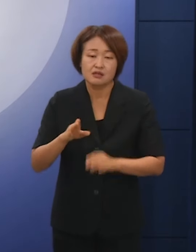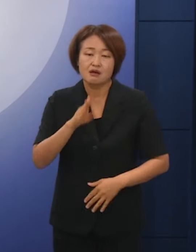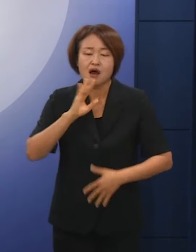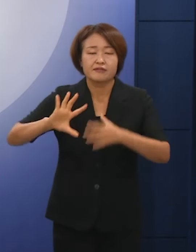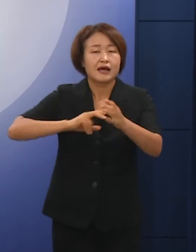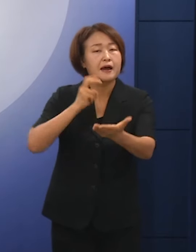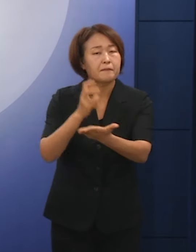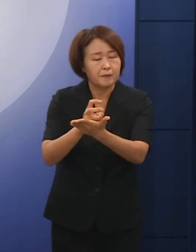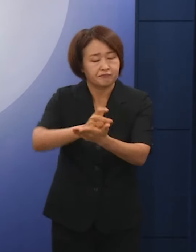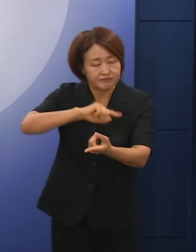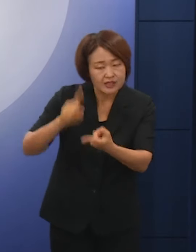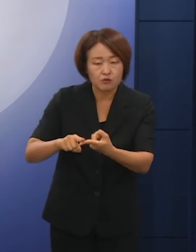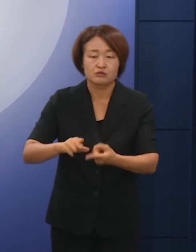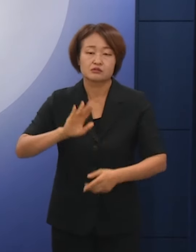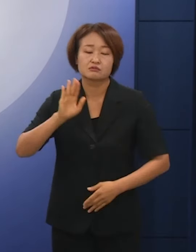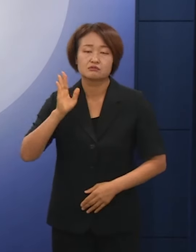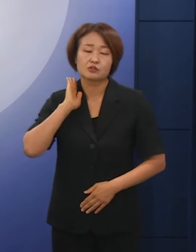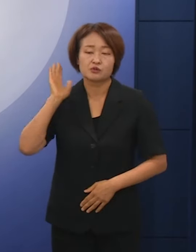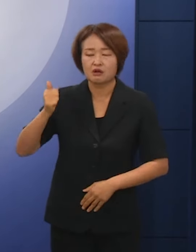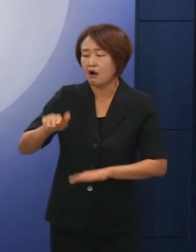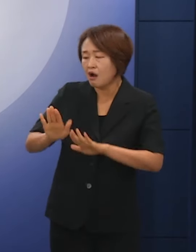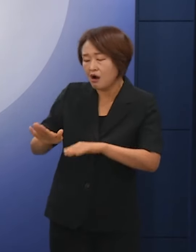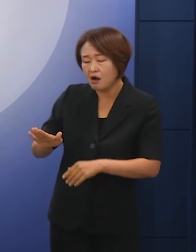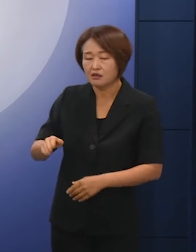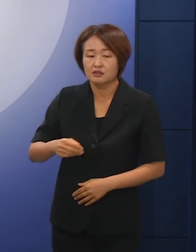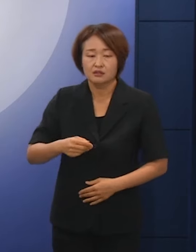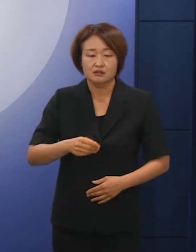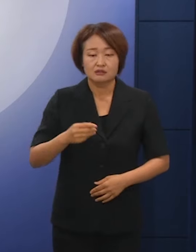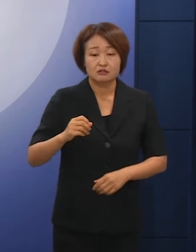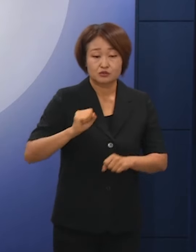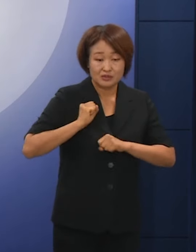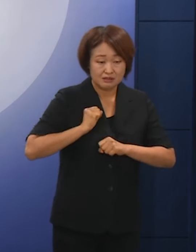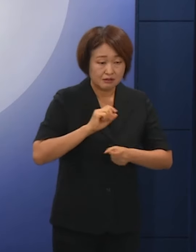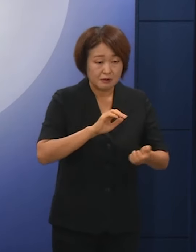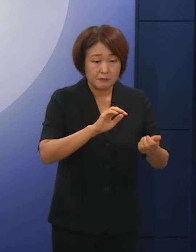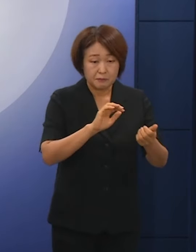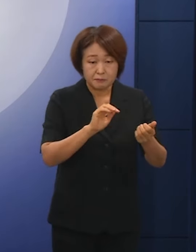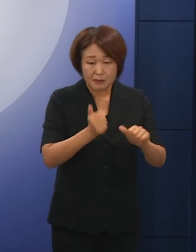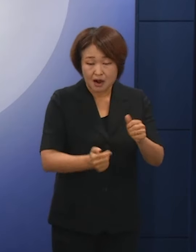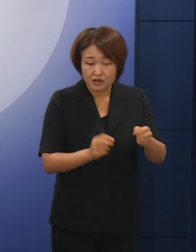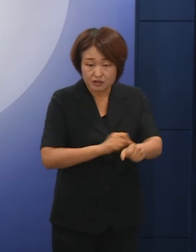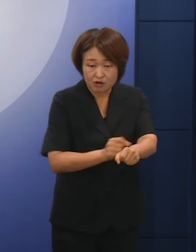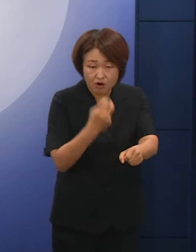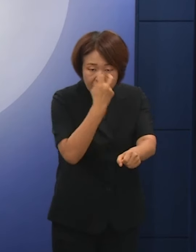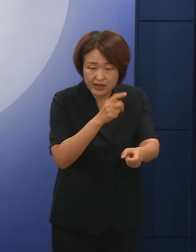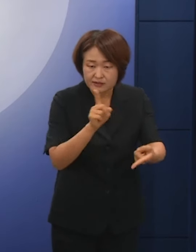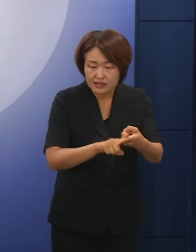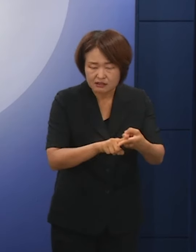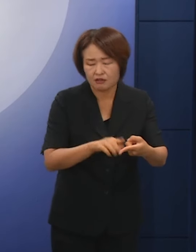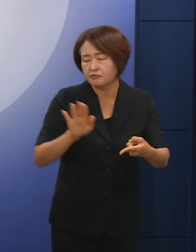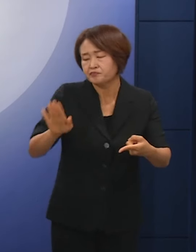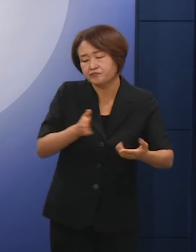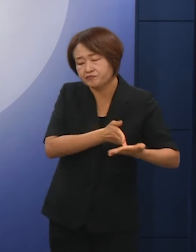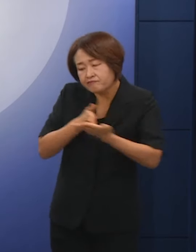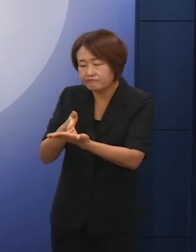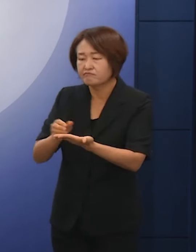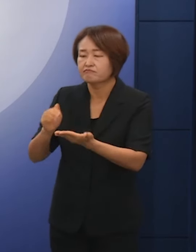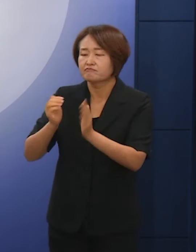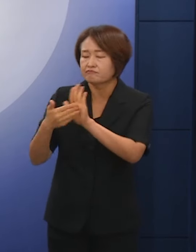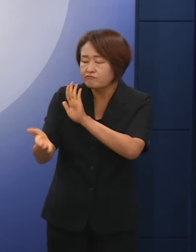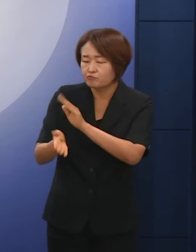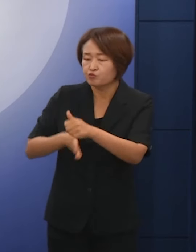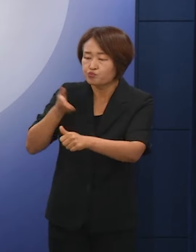관점에서 대통령에게 본 법안에 대한 제의 요구권 행사를 건의할 수밖에 없었다는 점을